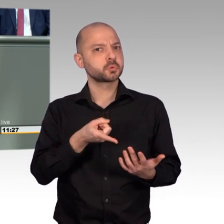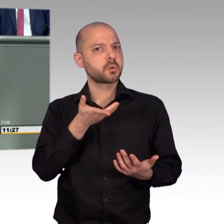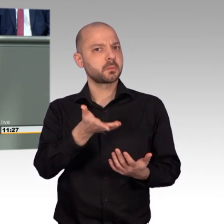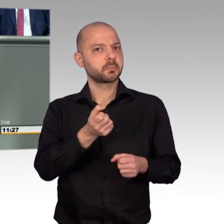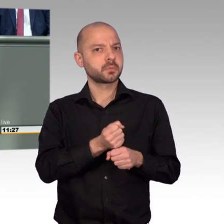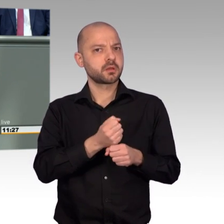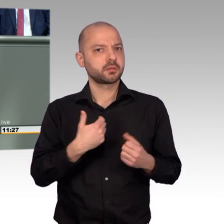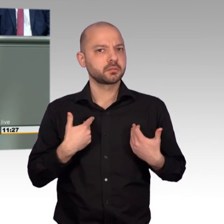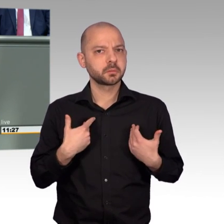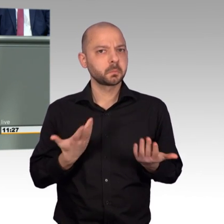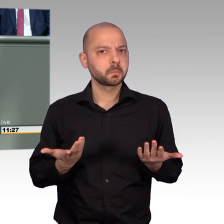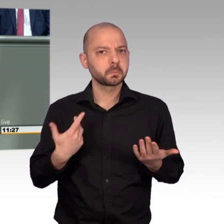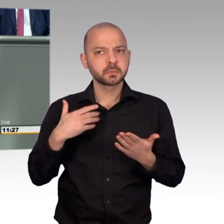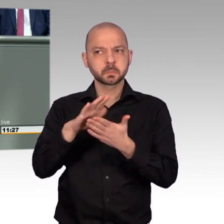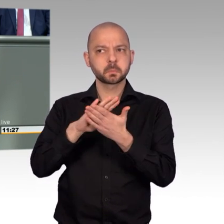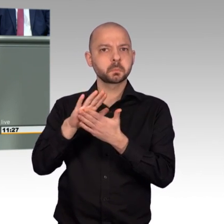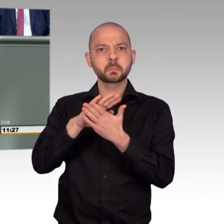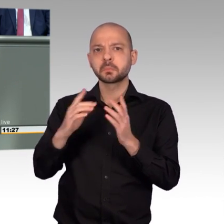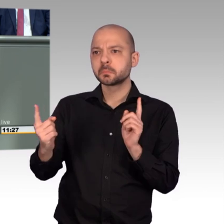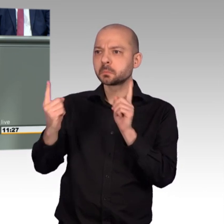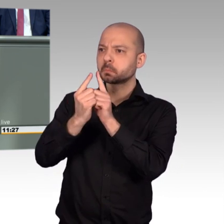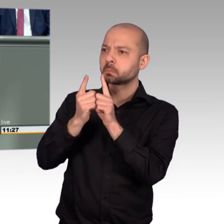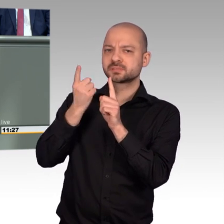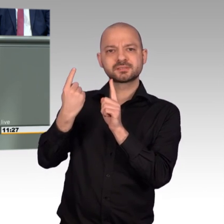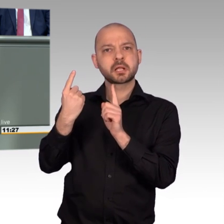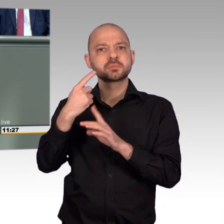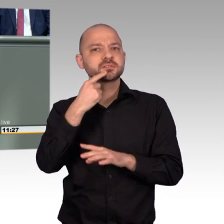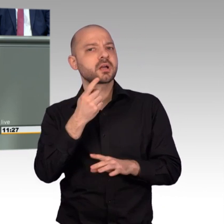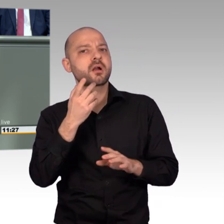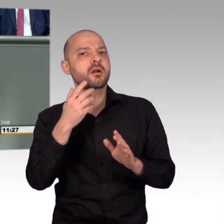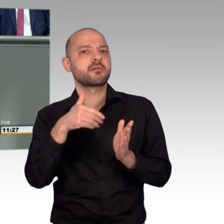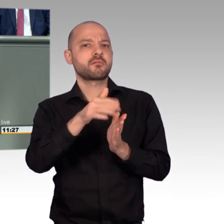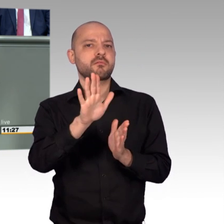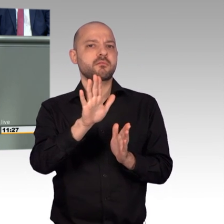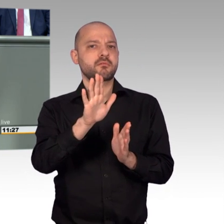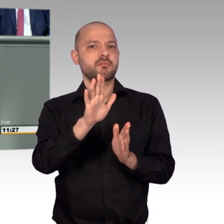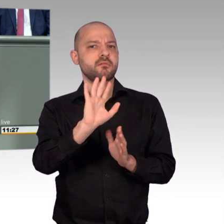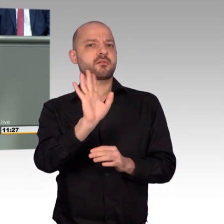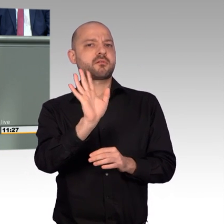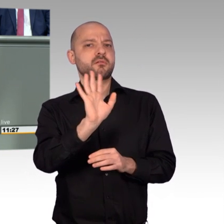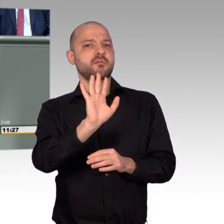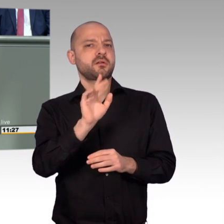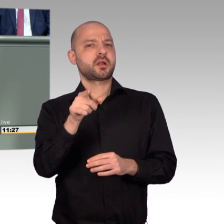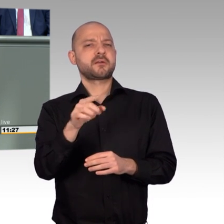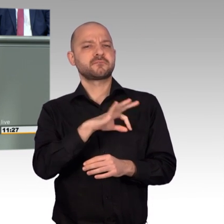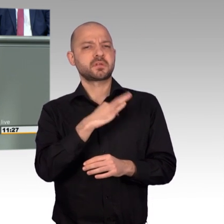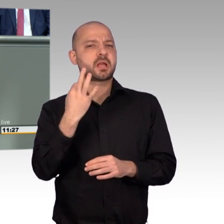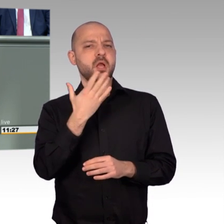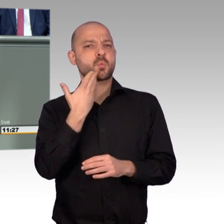einzige Ausnahme, die mir jetzt sozusagen in Erinnerung kommt. Ich habe niemanden getroffen, der bestritten hat, dass